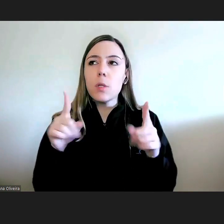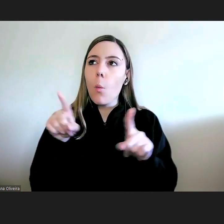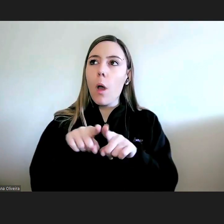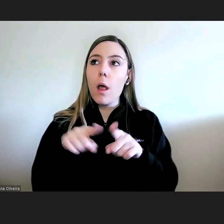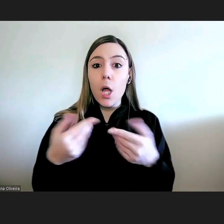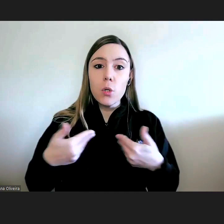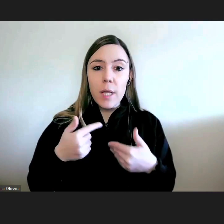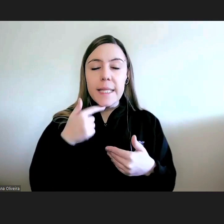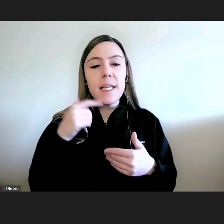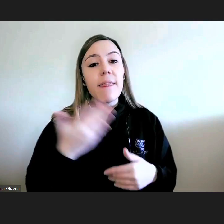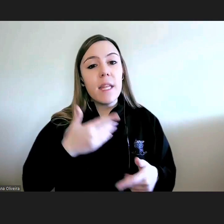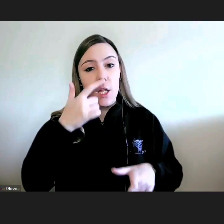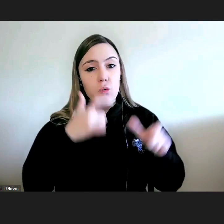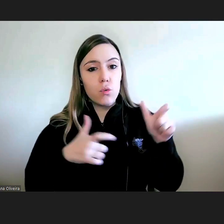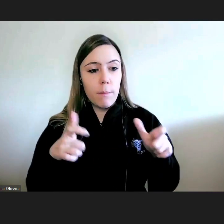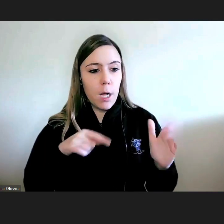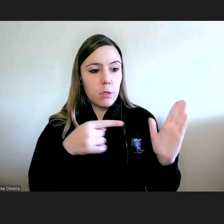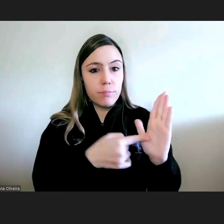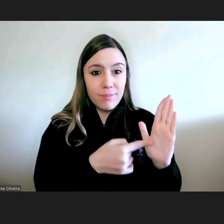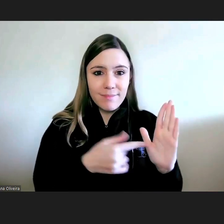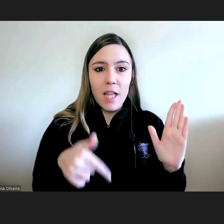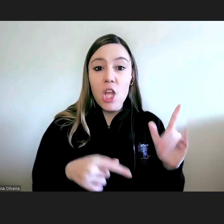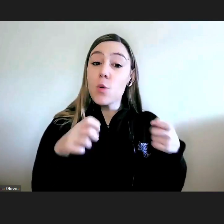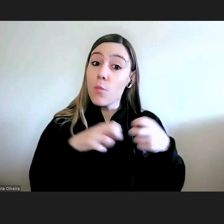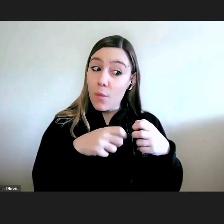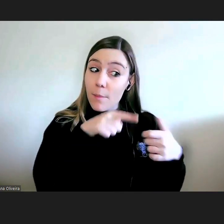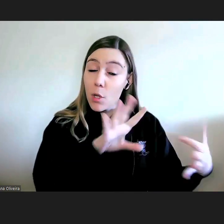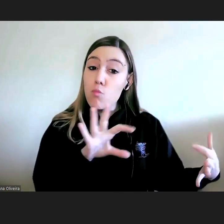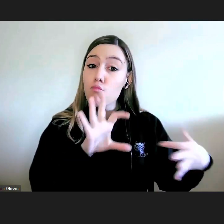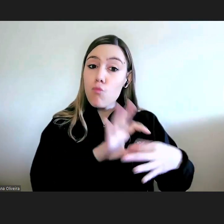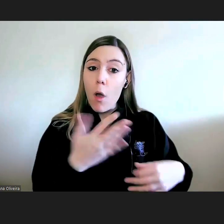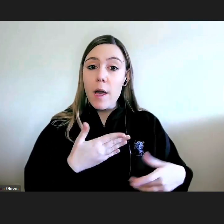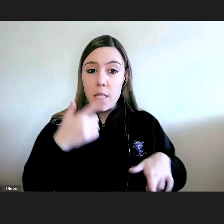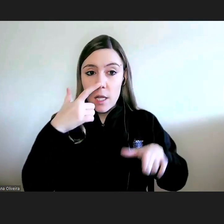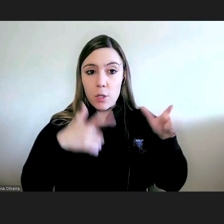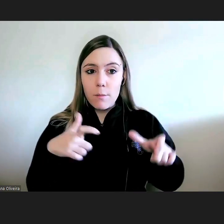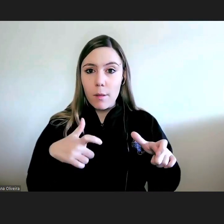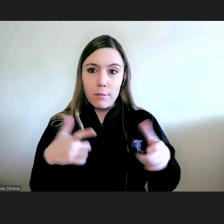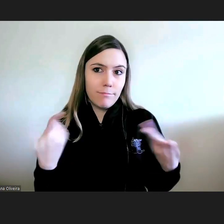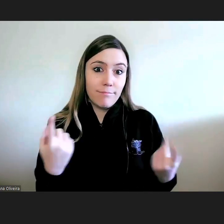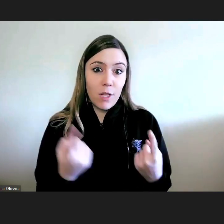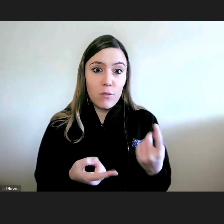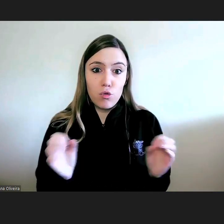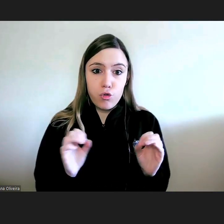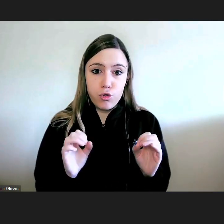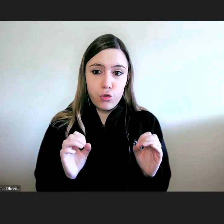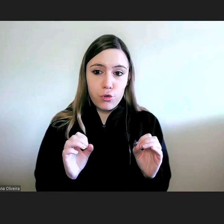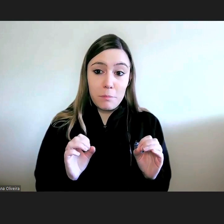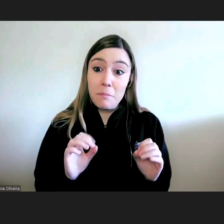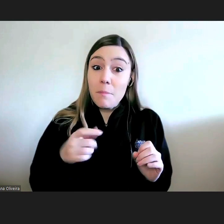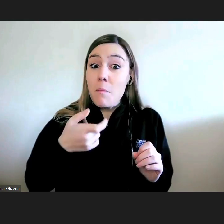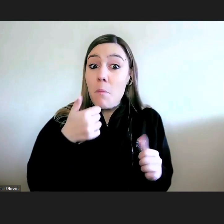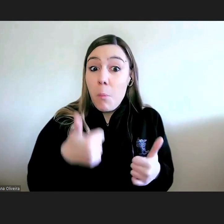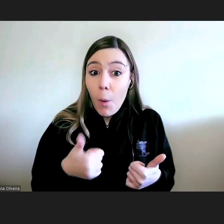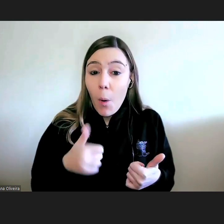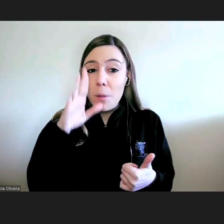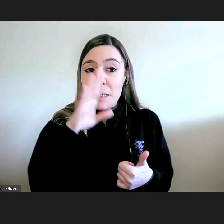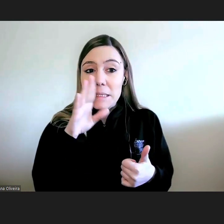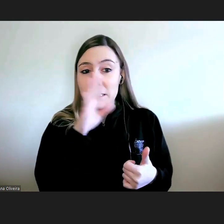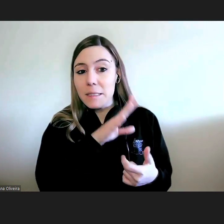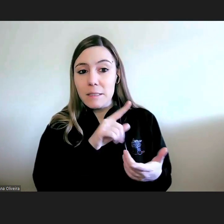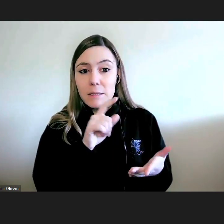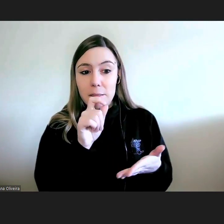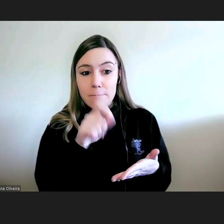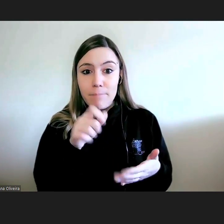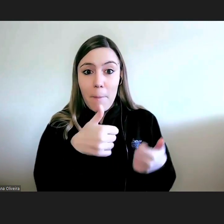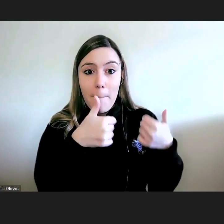direitos humanos este problema implica com os direitos humanos que era prática nova jeito sobretudo se estivesse corretamente assinalado